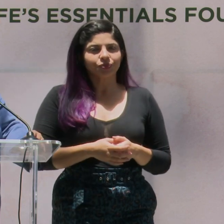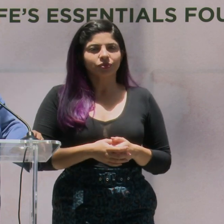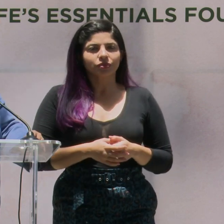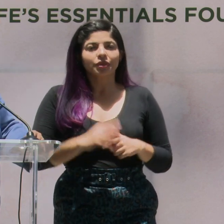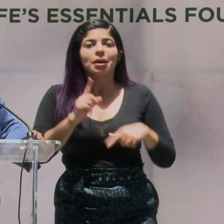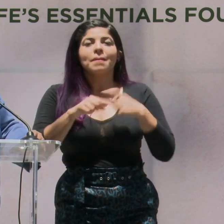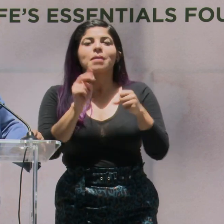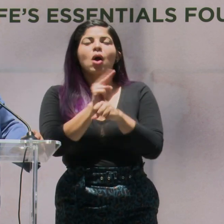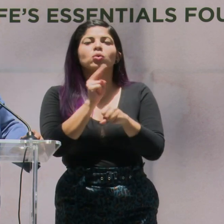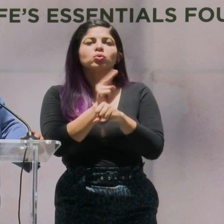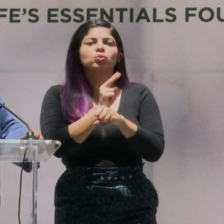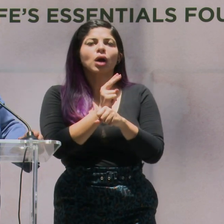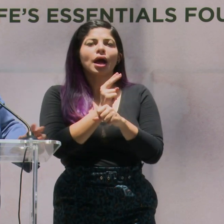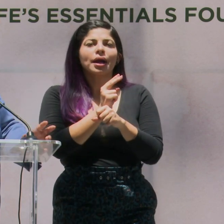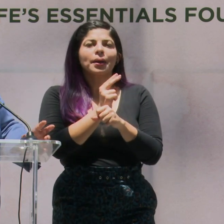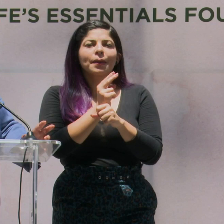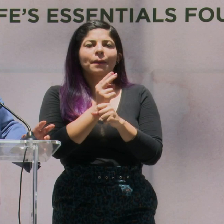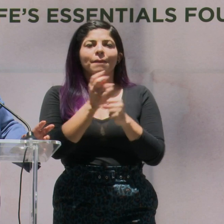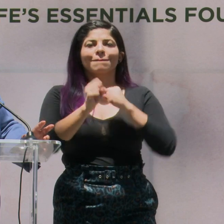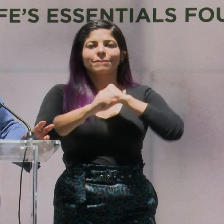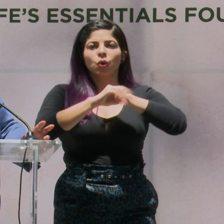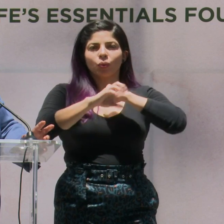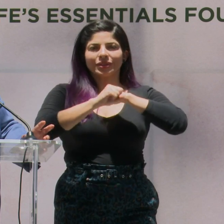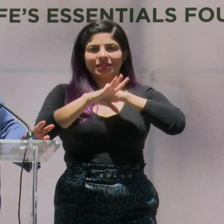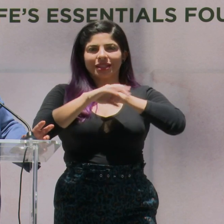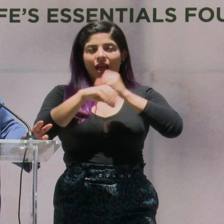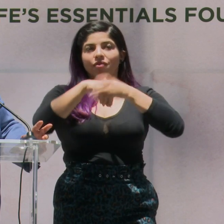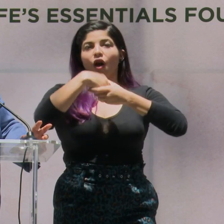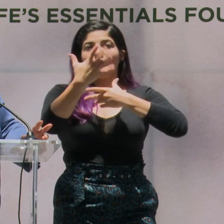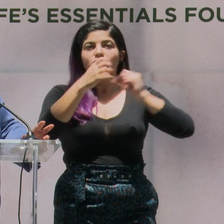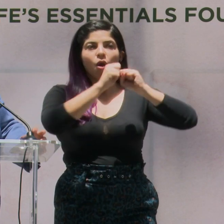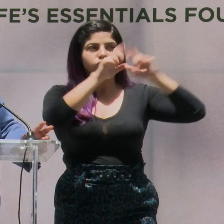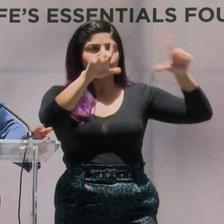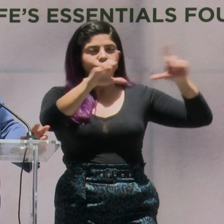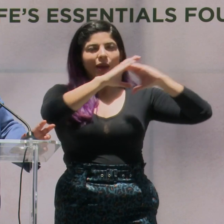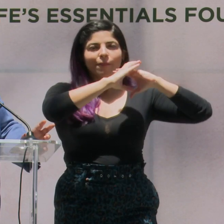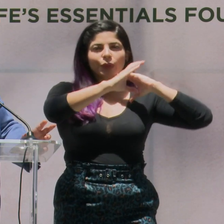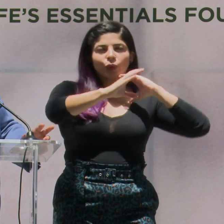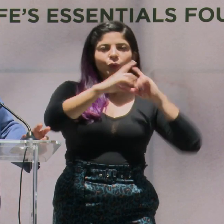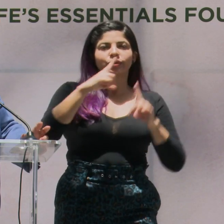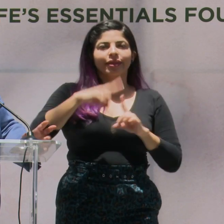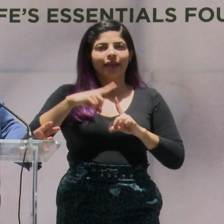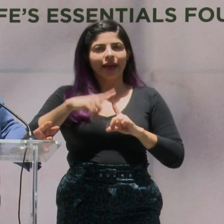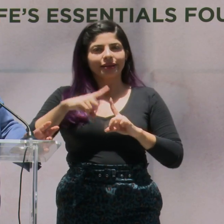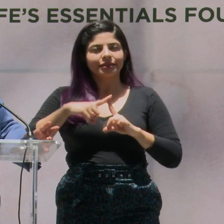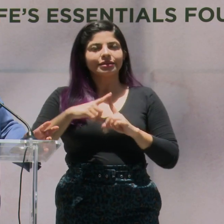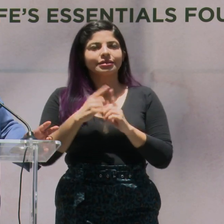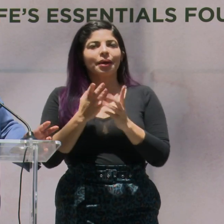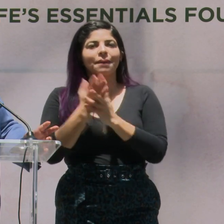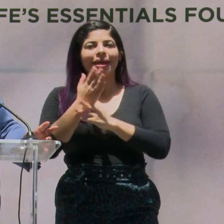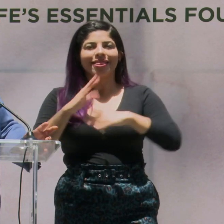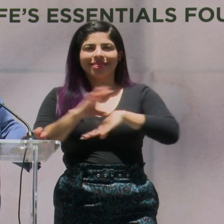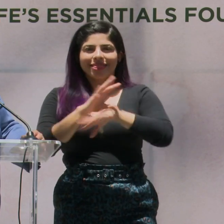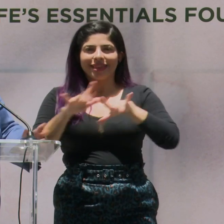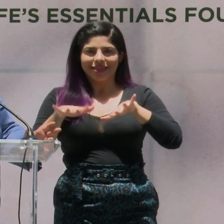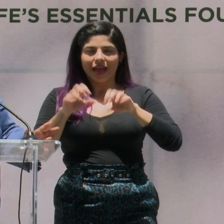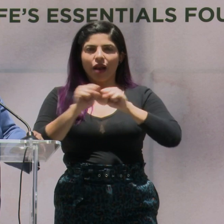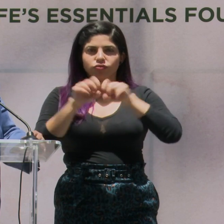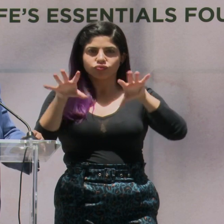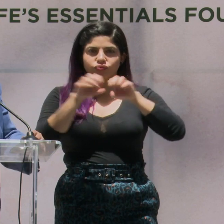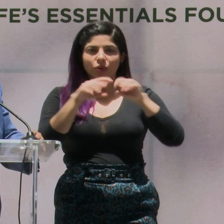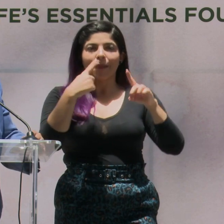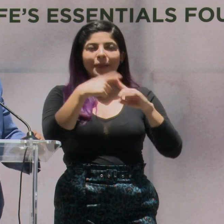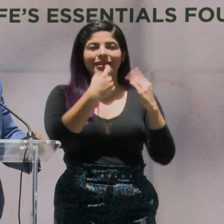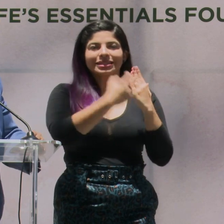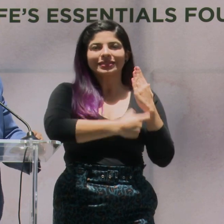a utilizar medios, publicidad exteriores, autobuses, taxis, medios digitales y